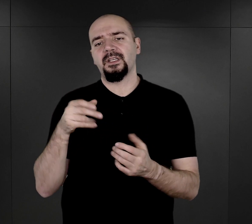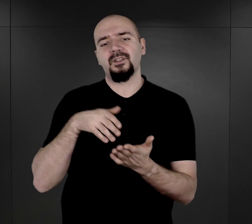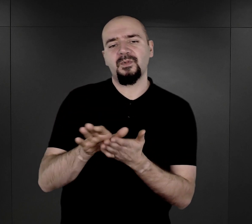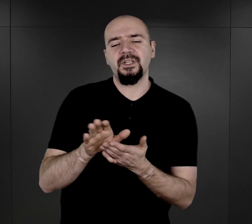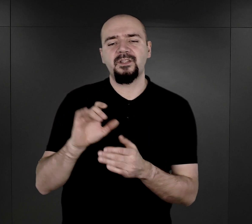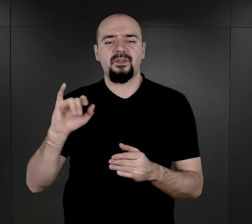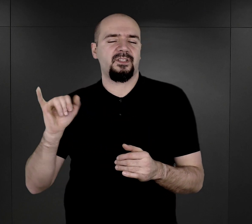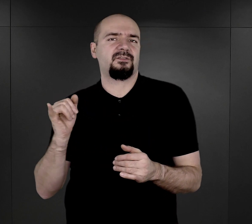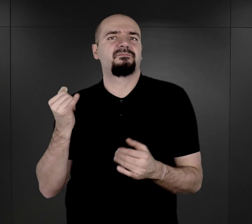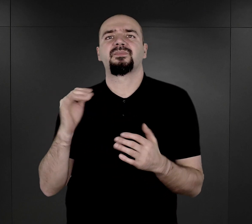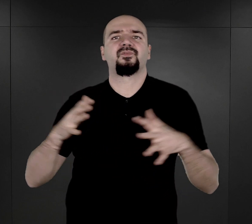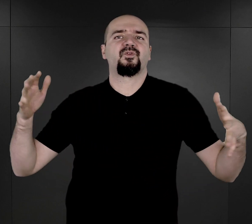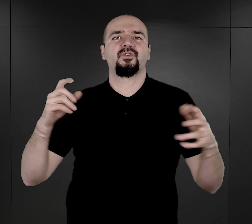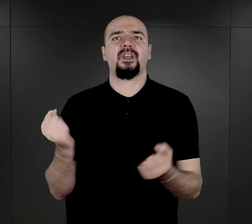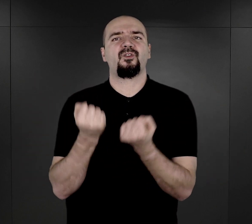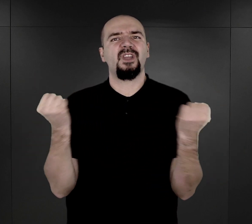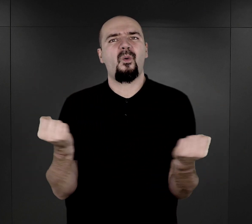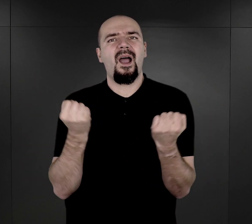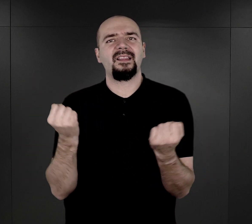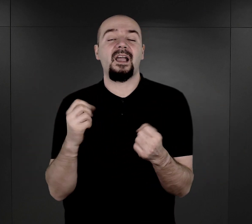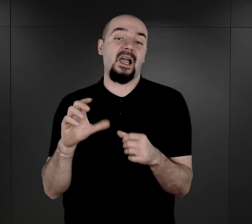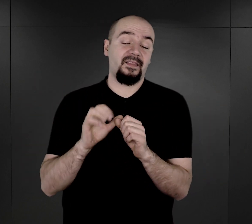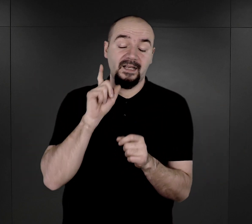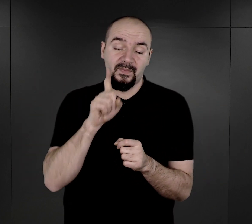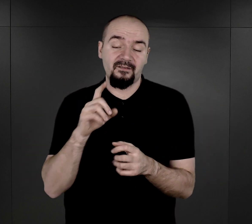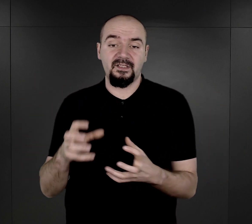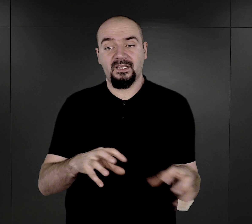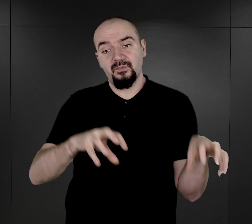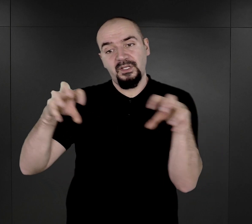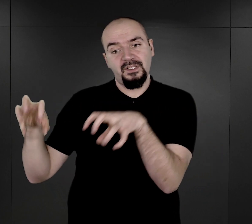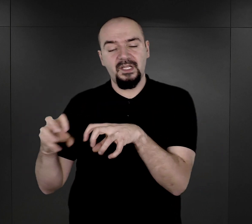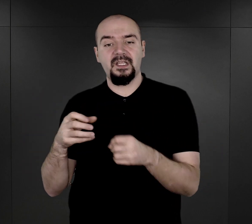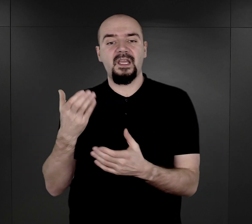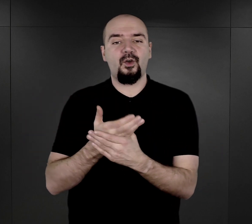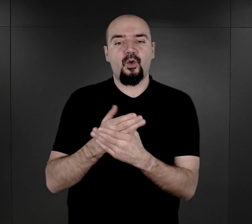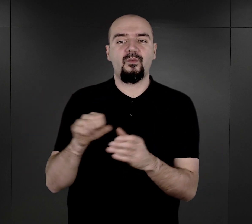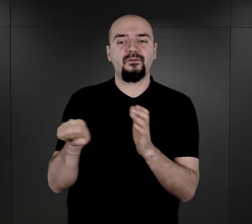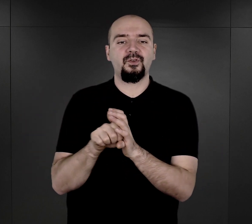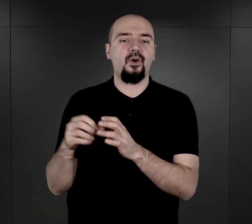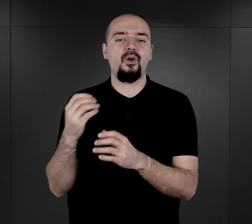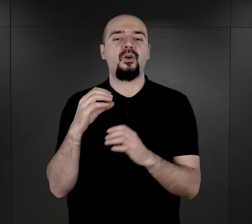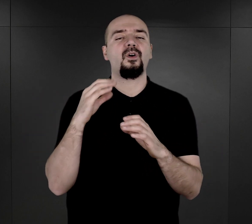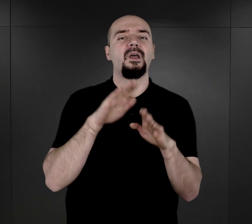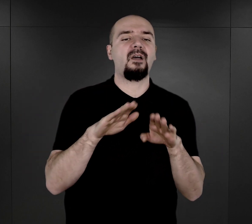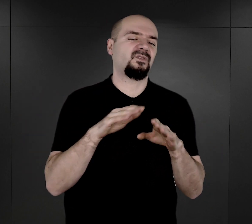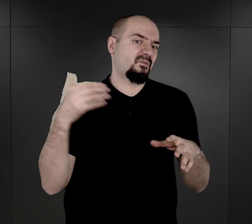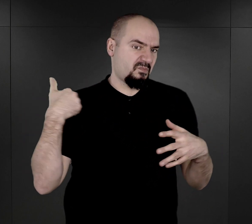jakiejś takiej dużej akcji, a deportacja Romów była dużą akcją w historii obozu Auschwitz, więc większość tych